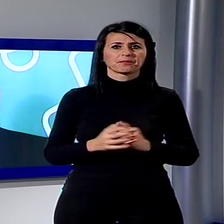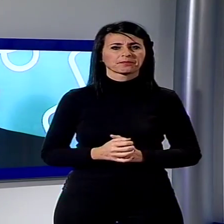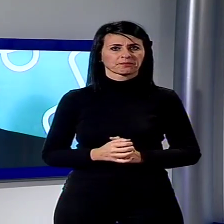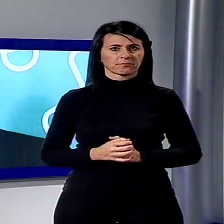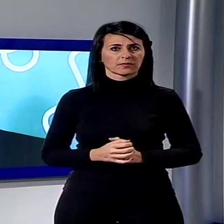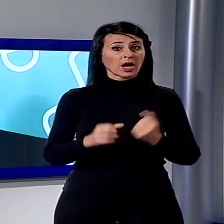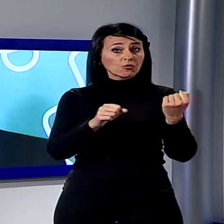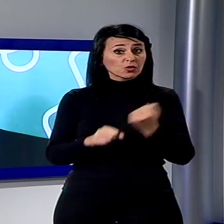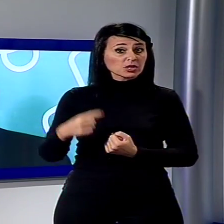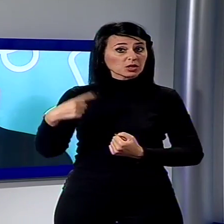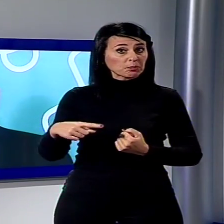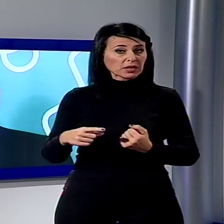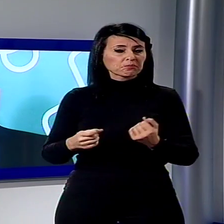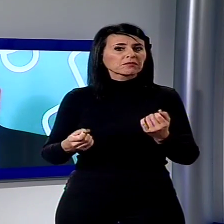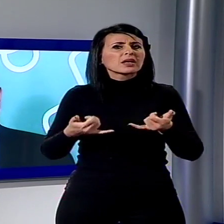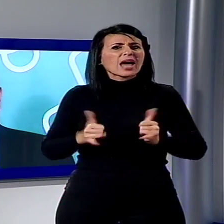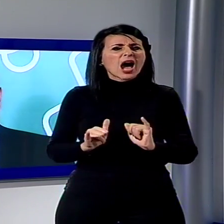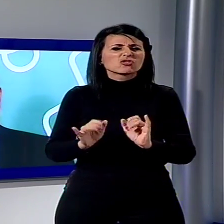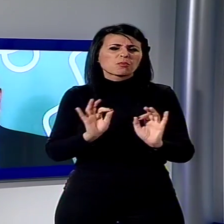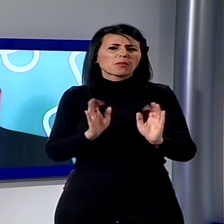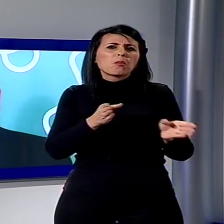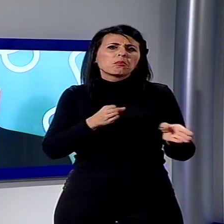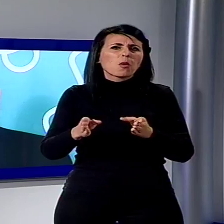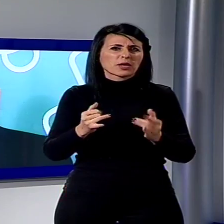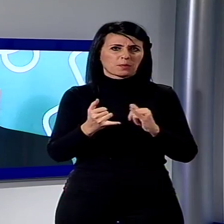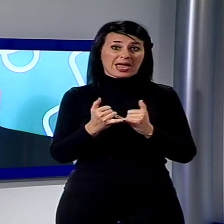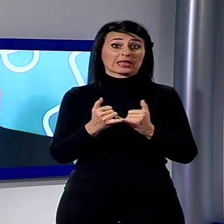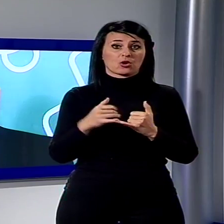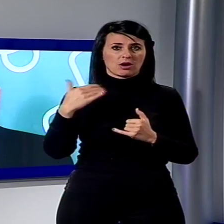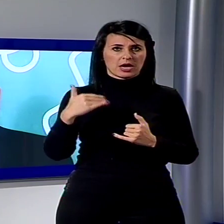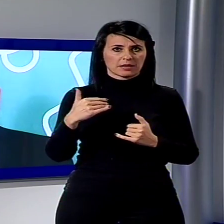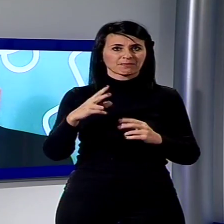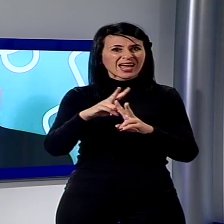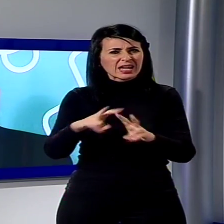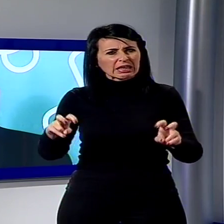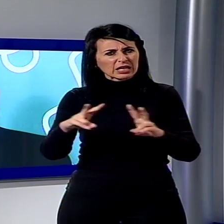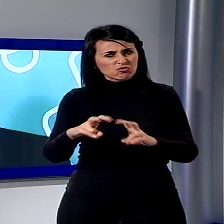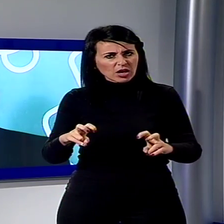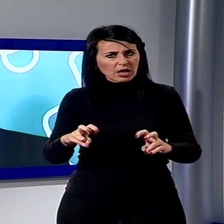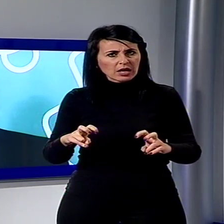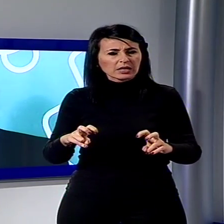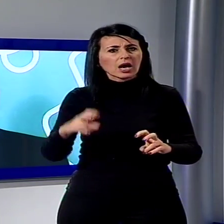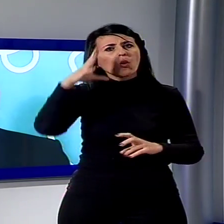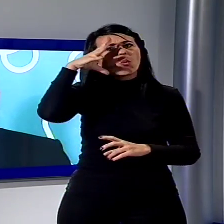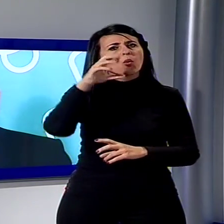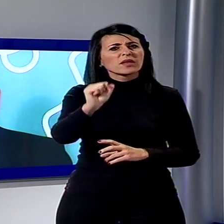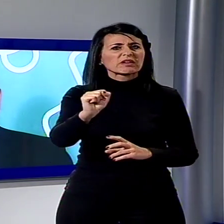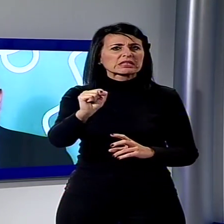particolare in cui la ricerca nelle università e in generale la ricerca